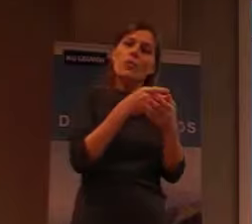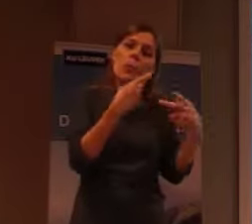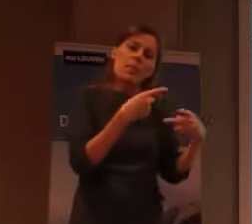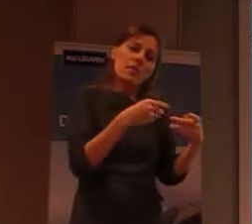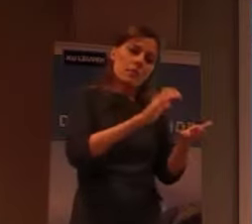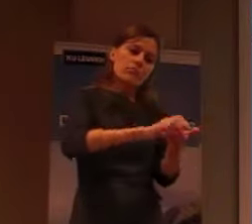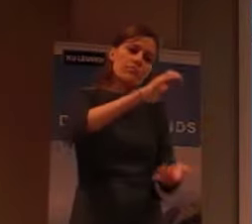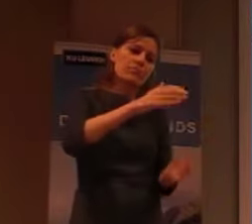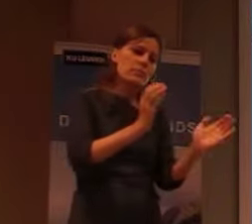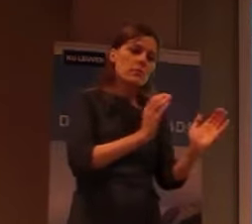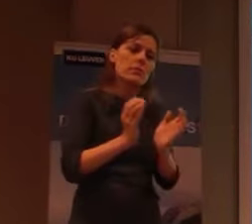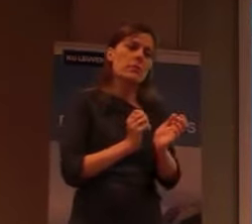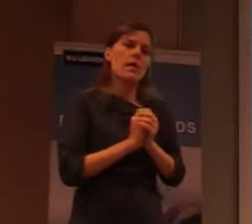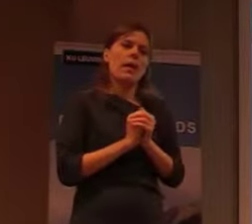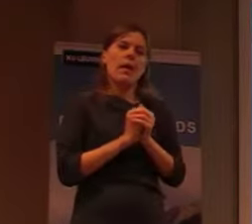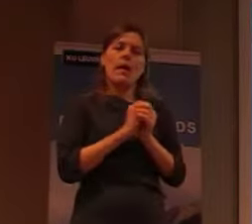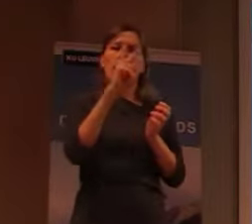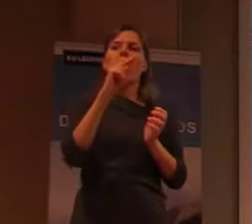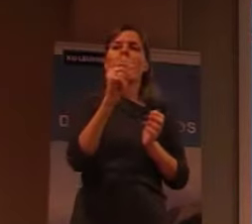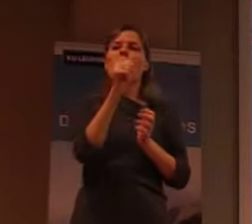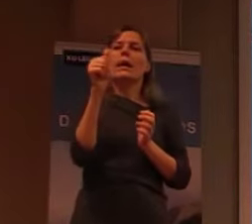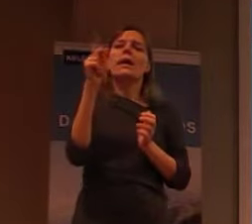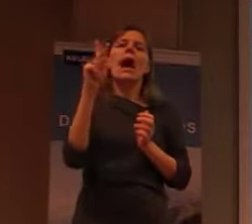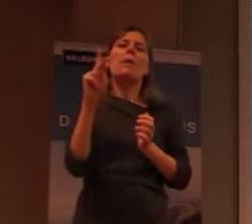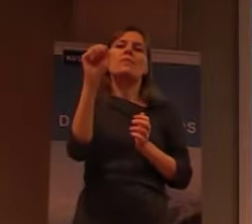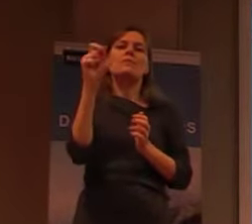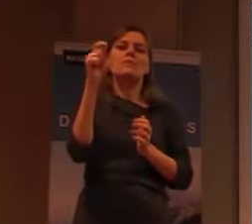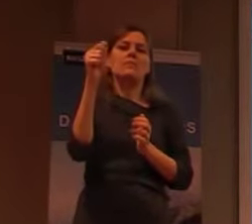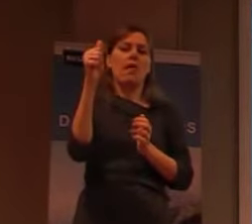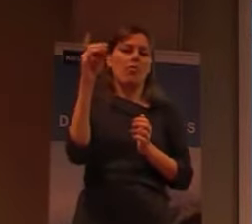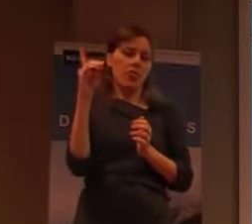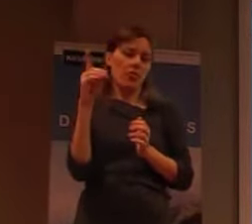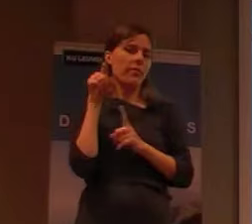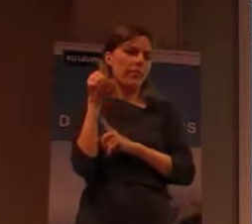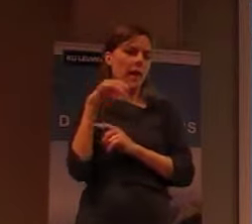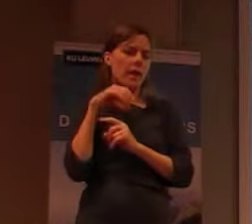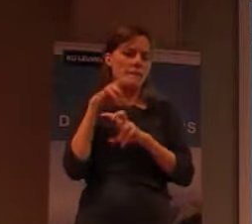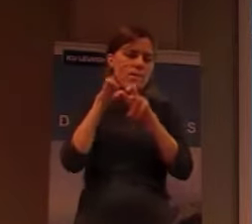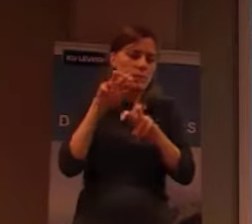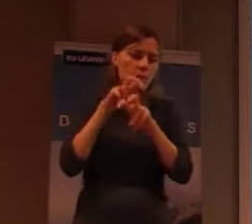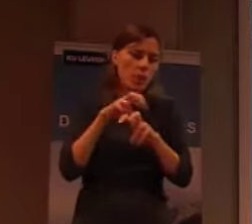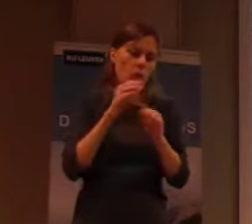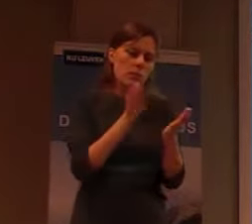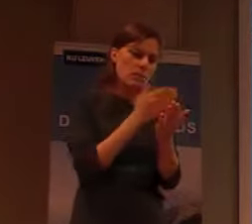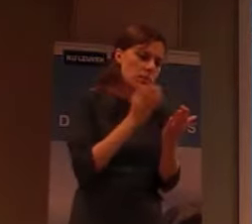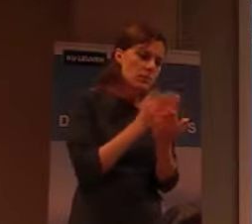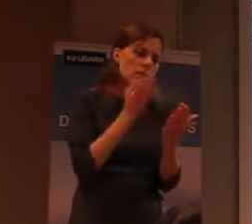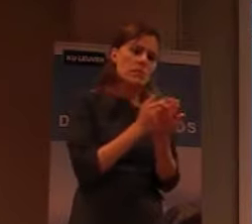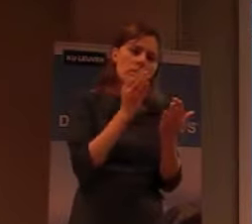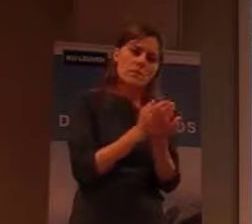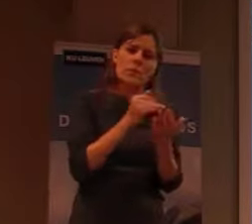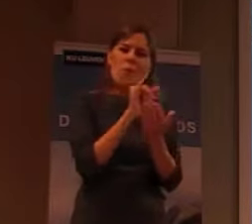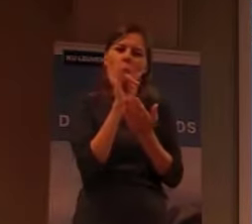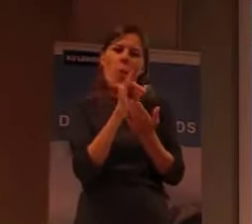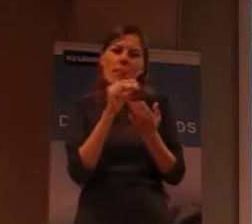Kaapstad hebben we eigenlijk nogal veel gezocht naar wat zijn de herinneringen eraan. En wat is het materiaal dat daar nog van